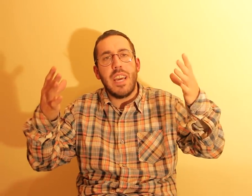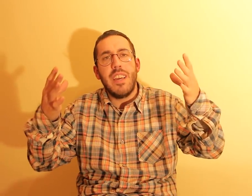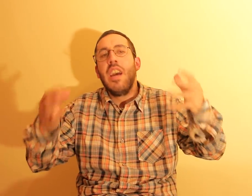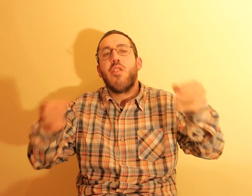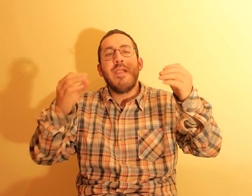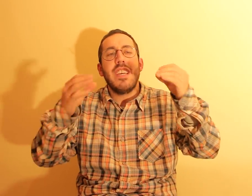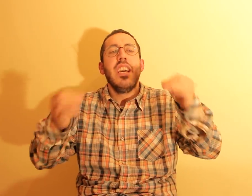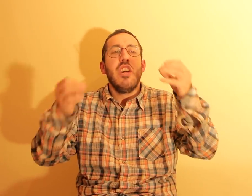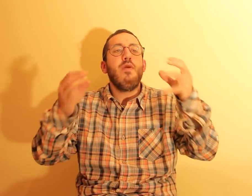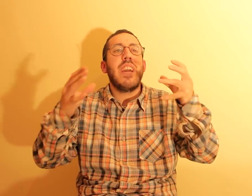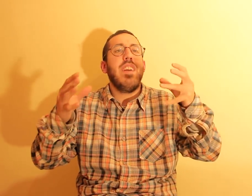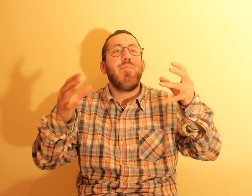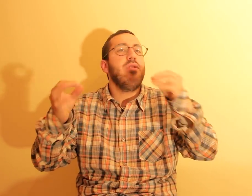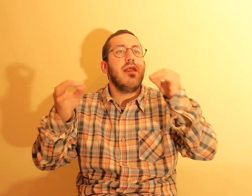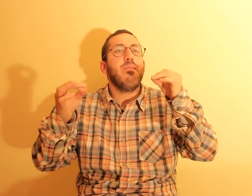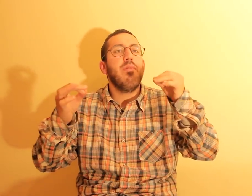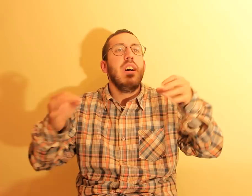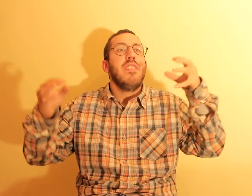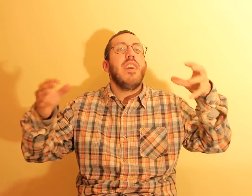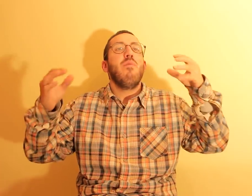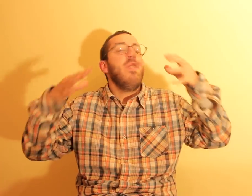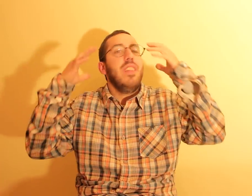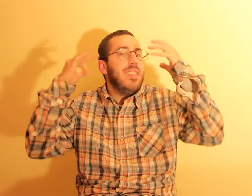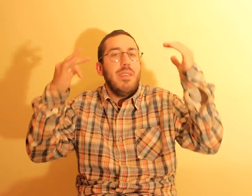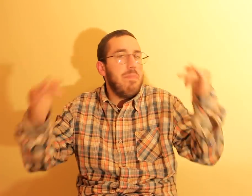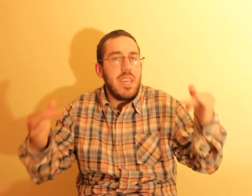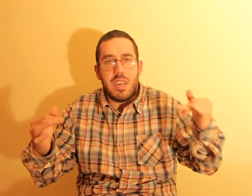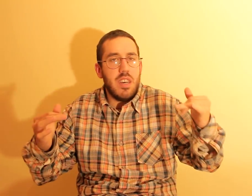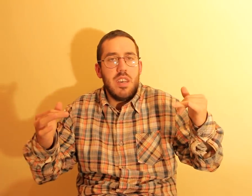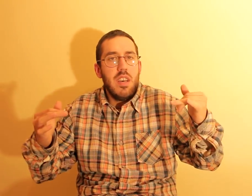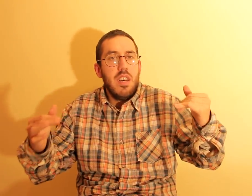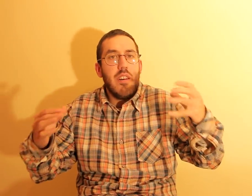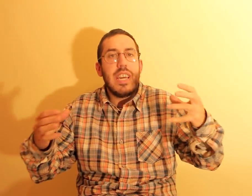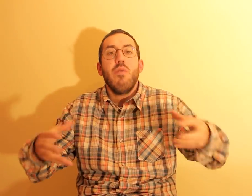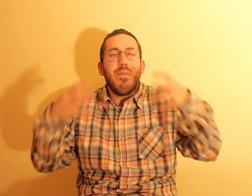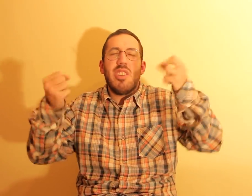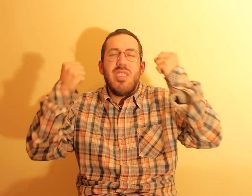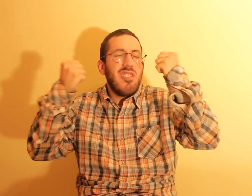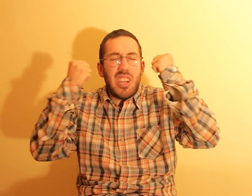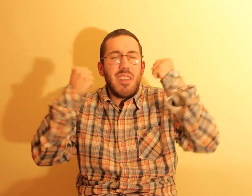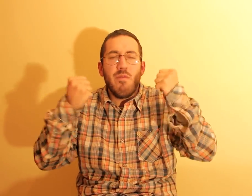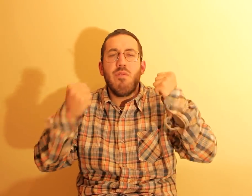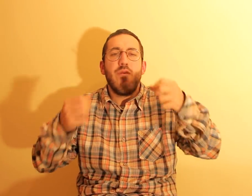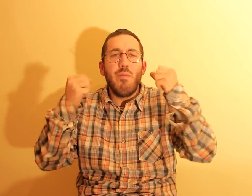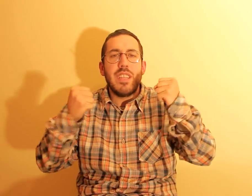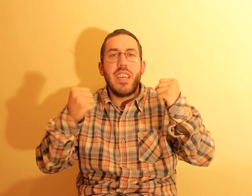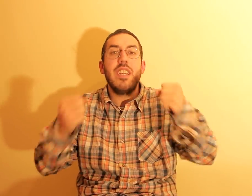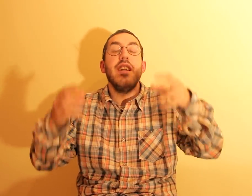ok? Comentem aí, eu quero, por exemplo, ter um Honda Civic, ok? O que vocês desejarem muito, comentem aí, que